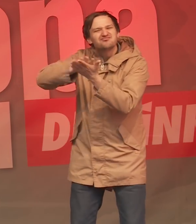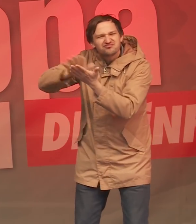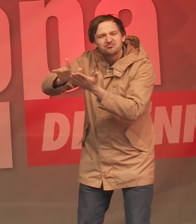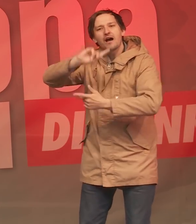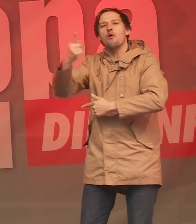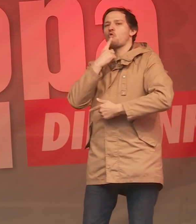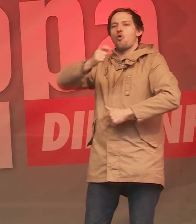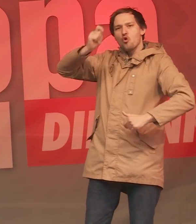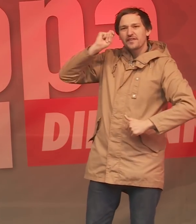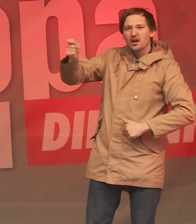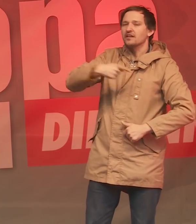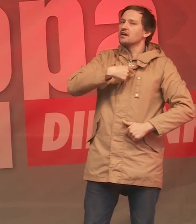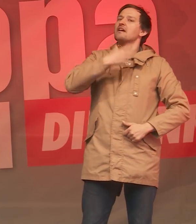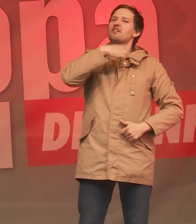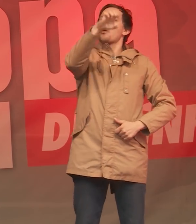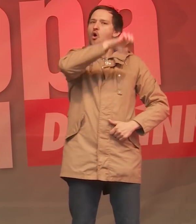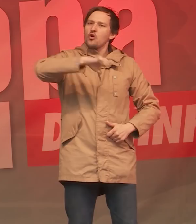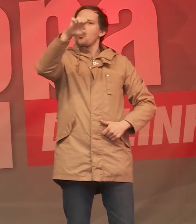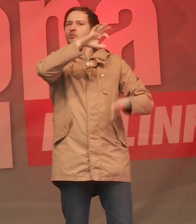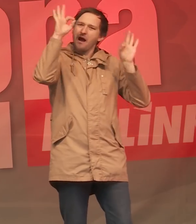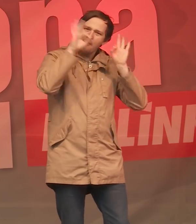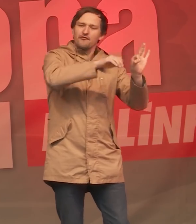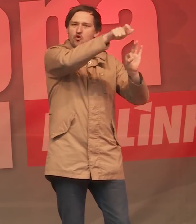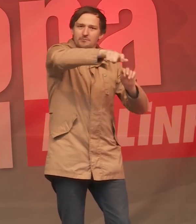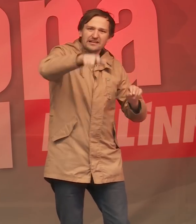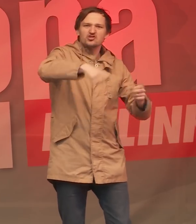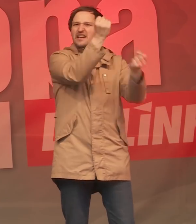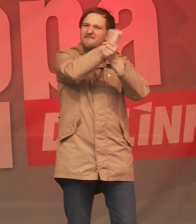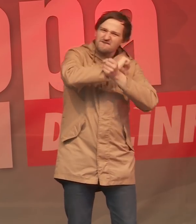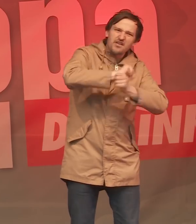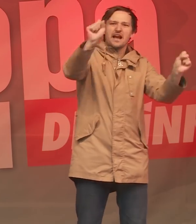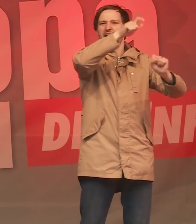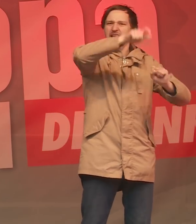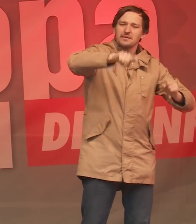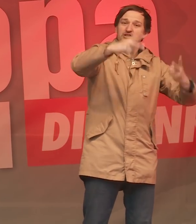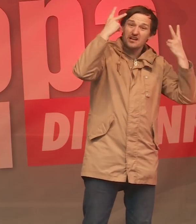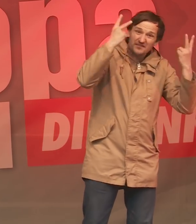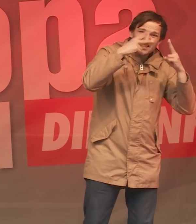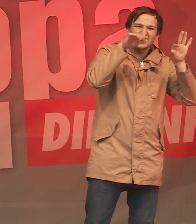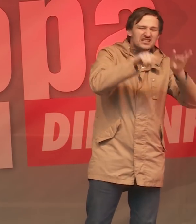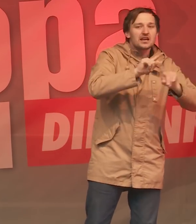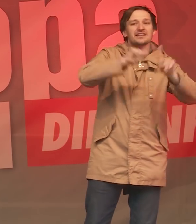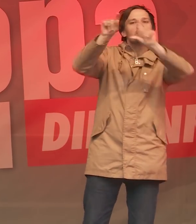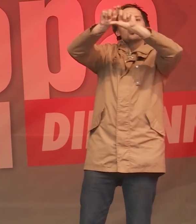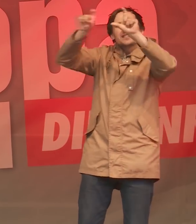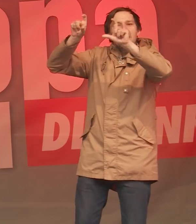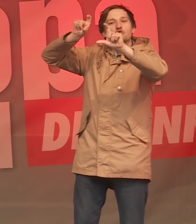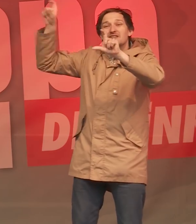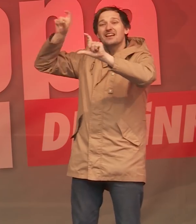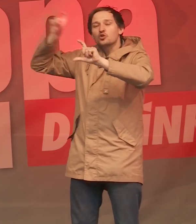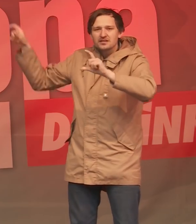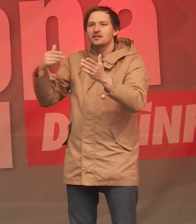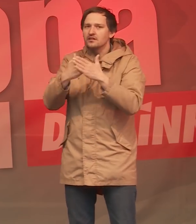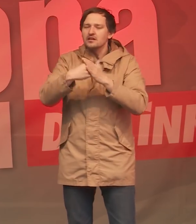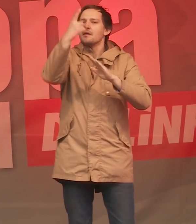Wir kämpfen für ein Europa der Menschen, für ein Europa, in dem die Freiheiten der Menschen im Mittelpunkt stehen und nicht die der Konzerne. Und ich würde mich